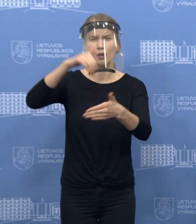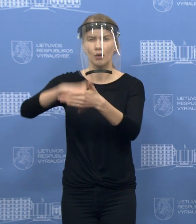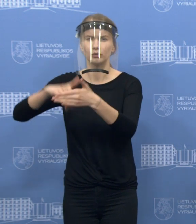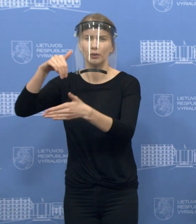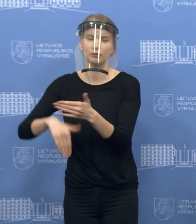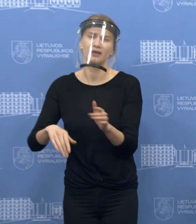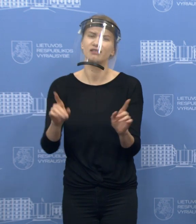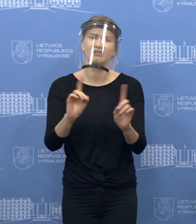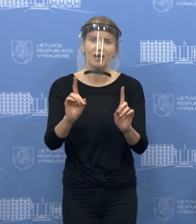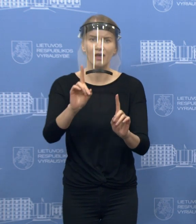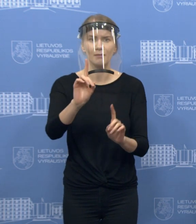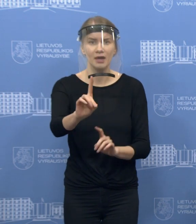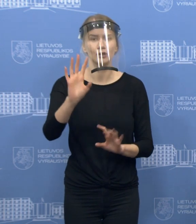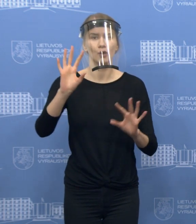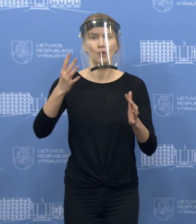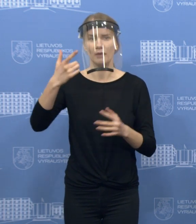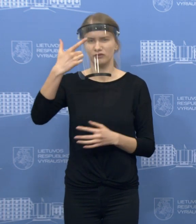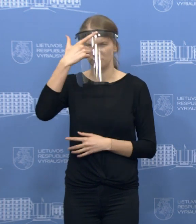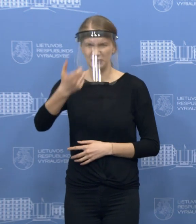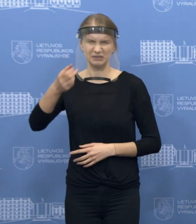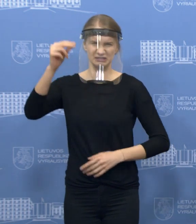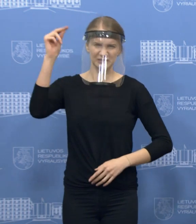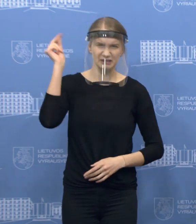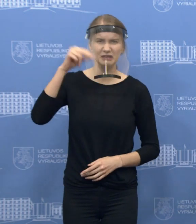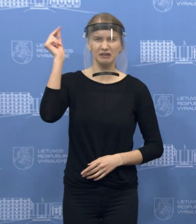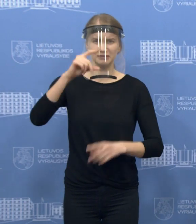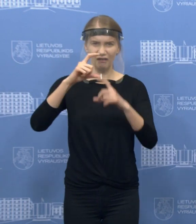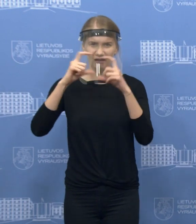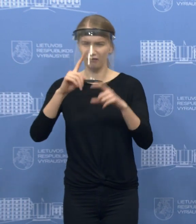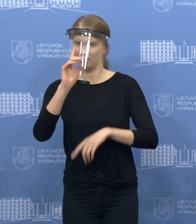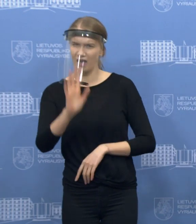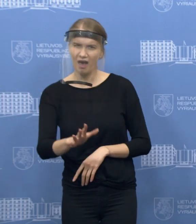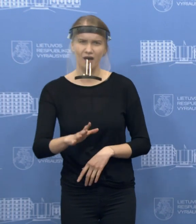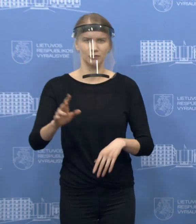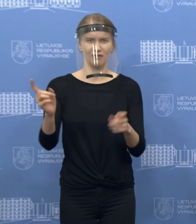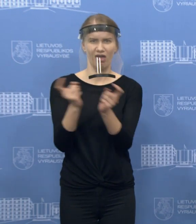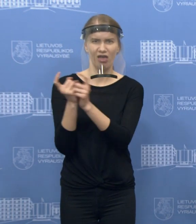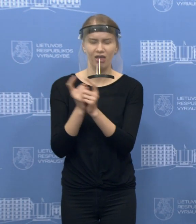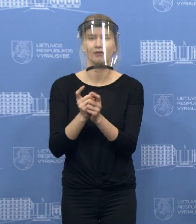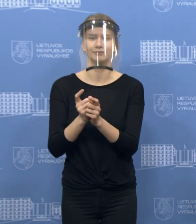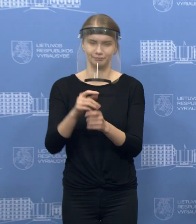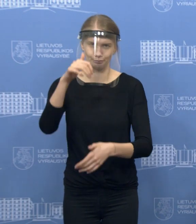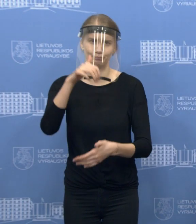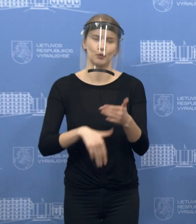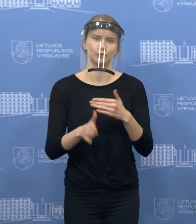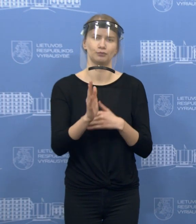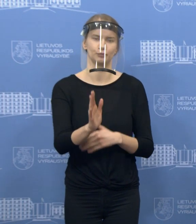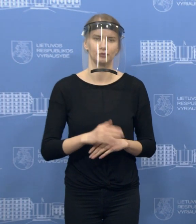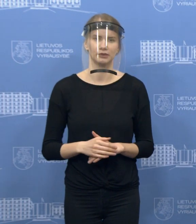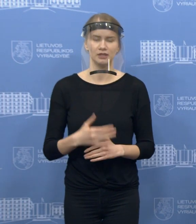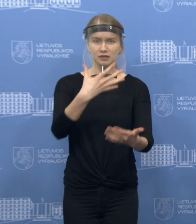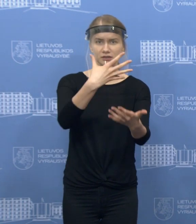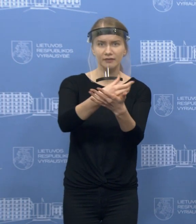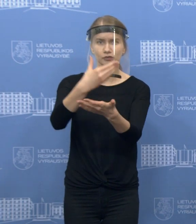apsuličiai joks tikslas arba reikalavimas, tiesiog vertinti kiekvieną žmogų, kiekvieną situaciją